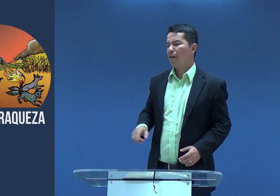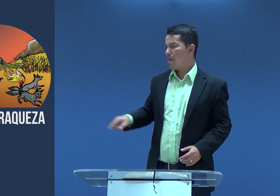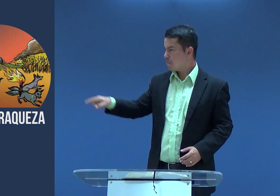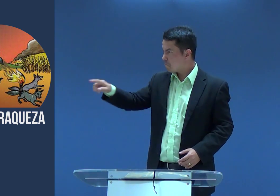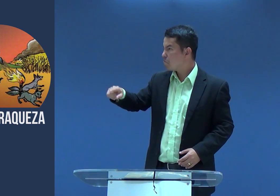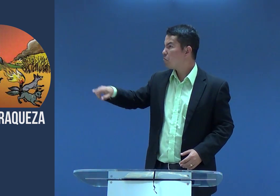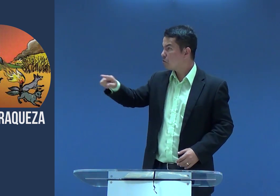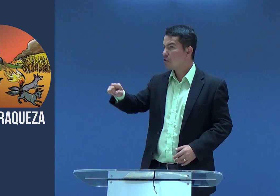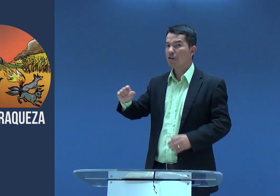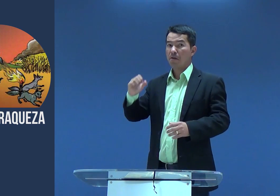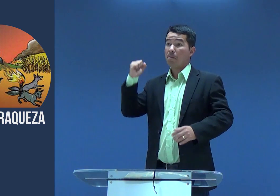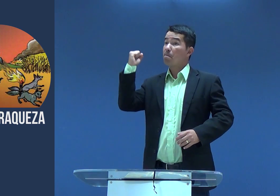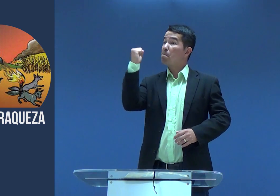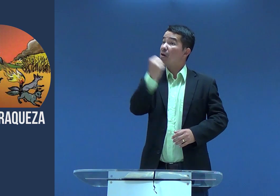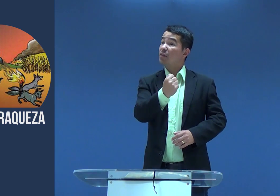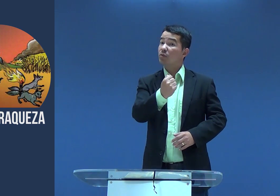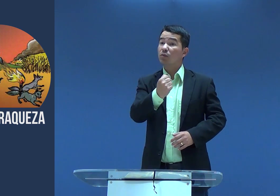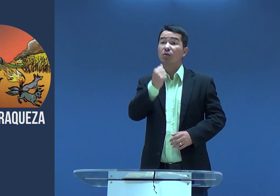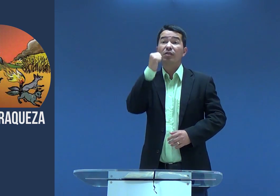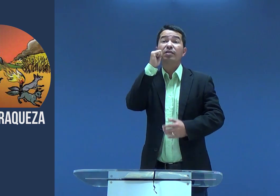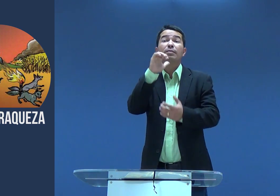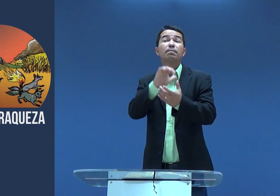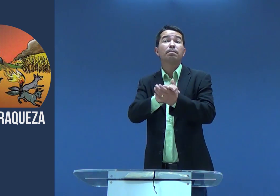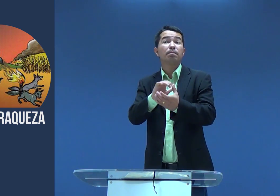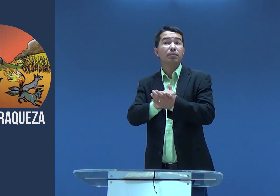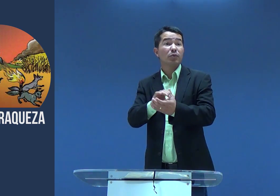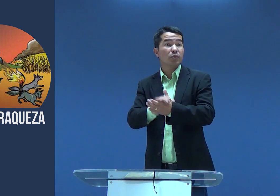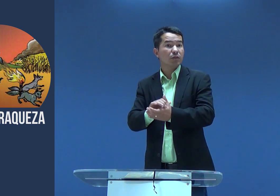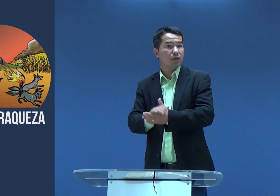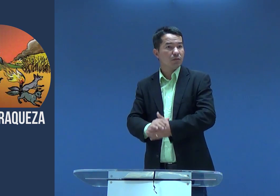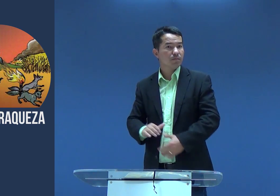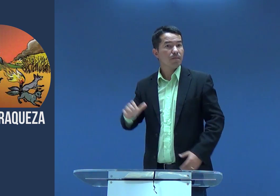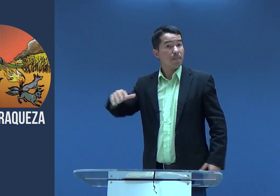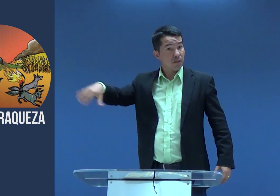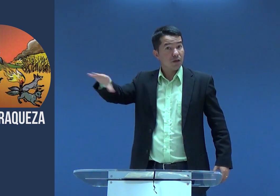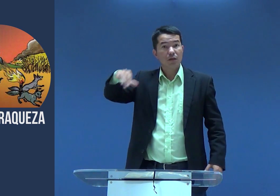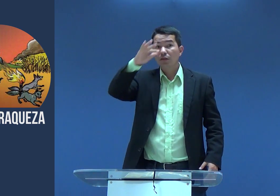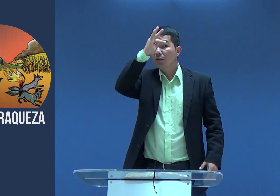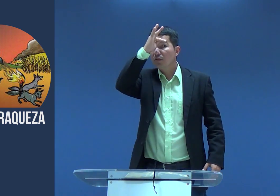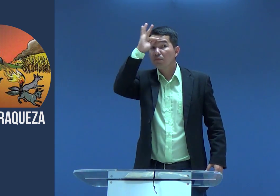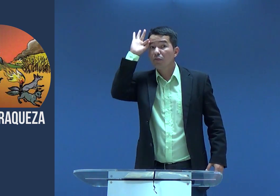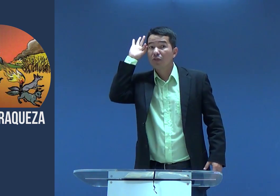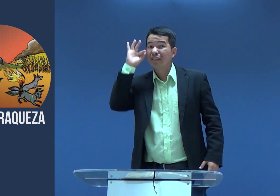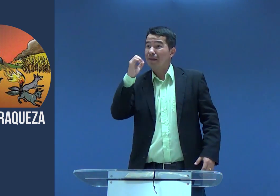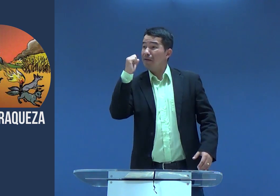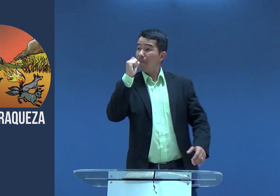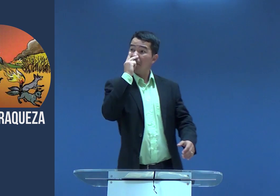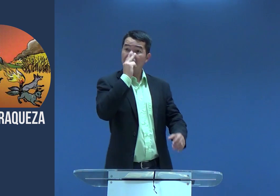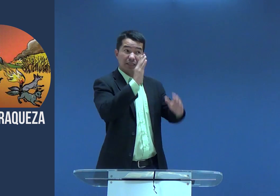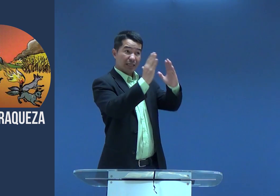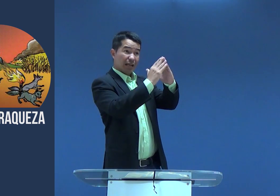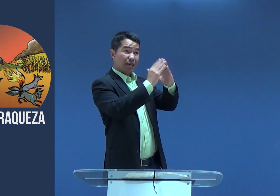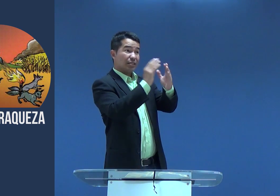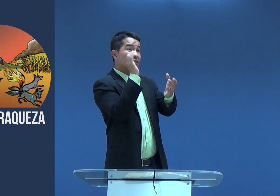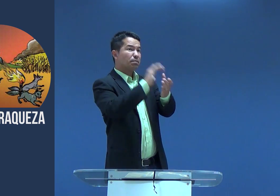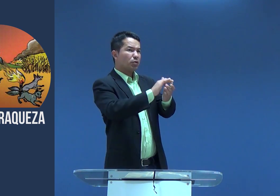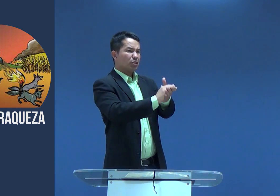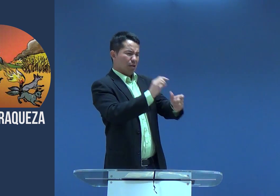Sansão. Ele não estava muito bravo, porque os filisteus queriam matar a esposa, queriam